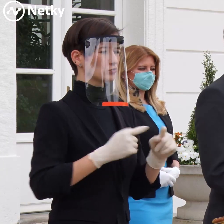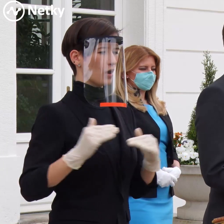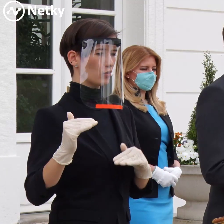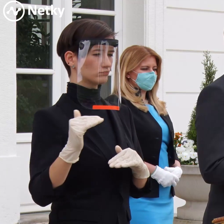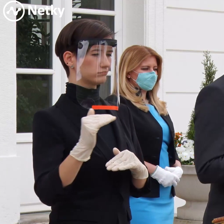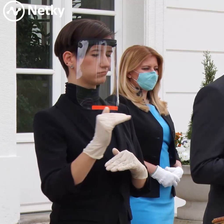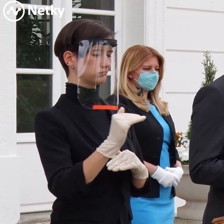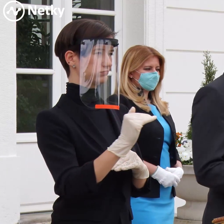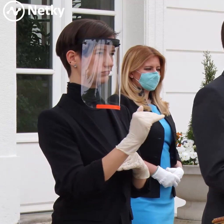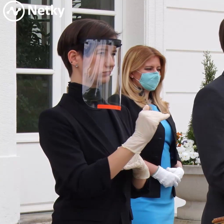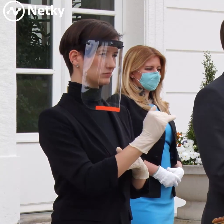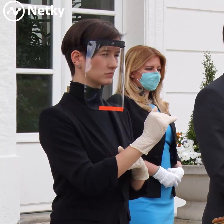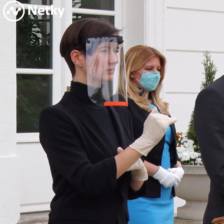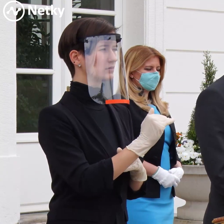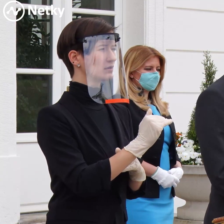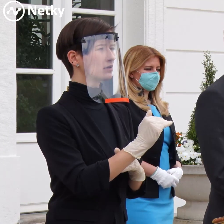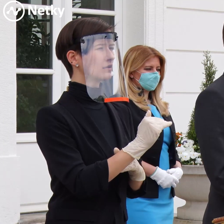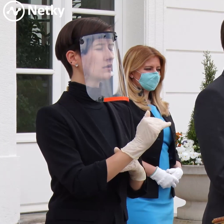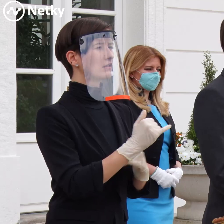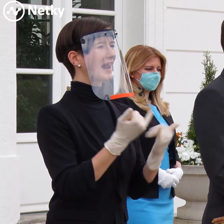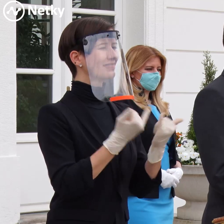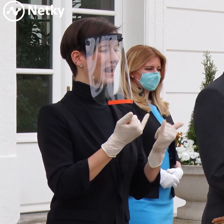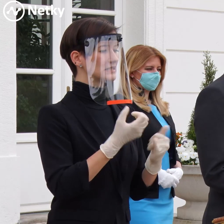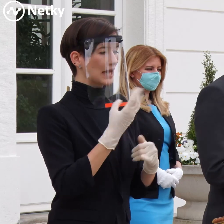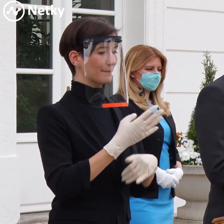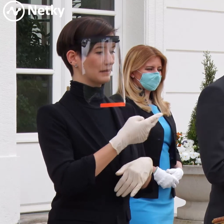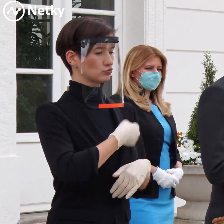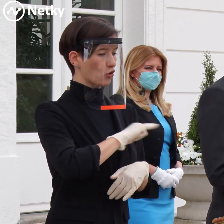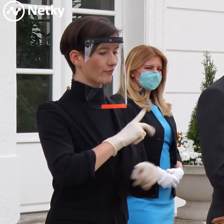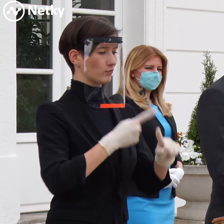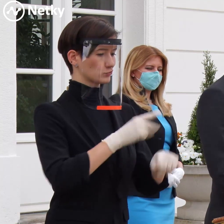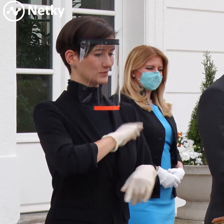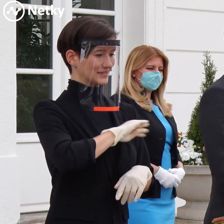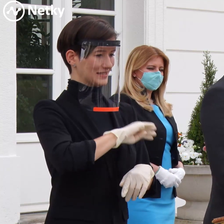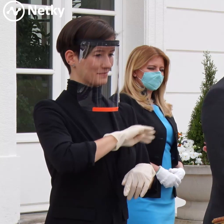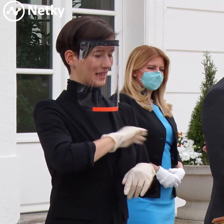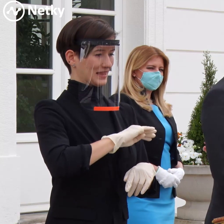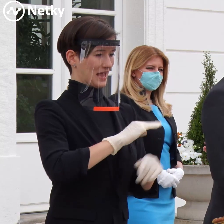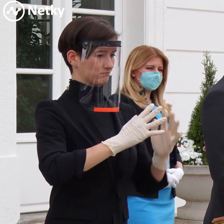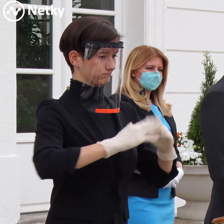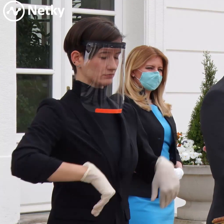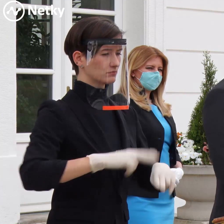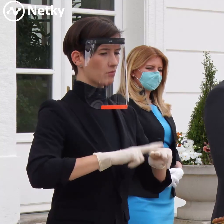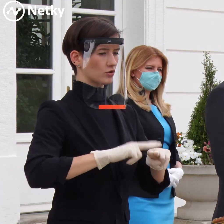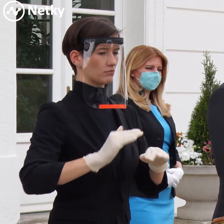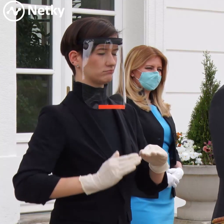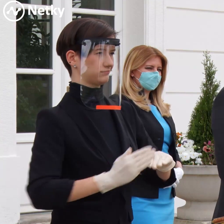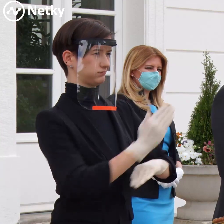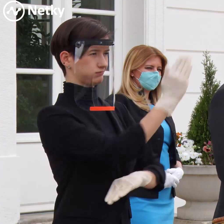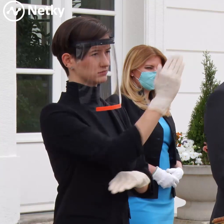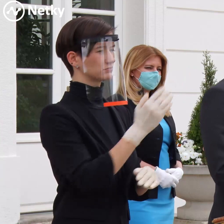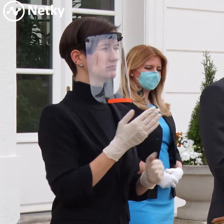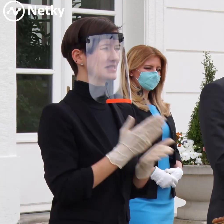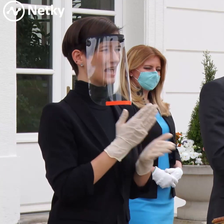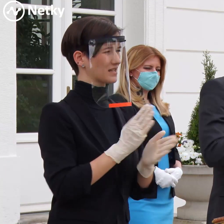si povieme, že nemusíme nič rešpektovať, tak my sa veľmi rýchlo dostaneme aj z toho avizovaného matematického modelu, ktorý vyzerá